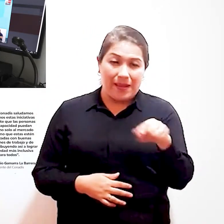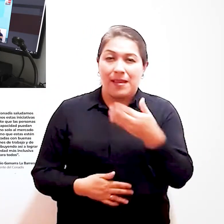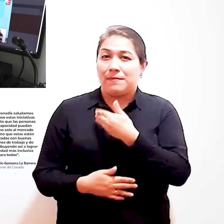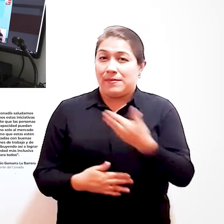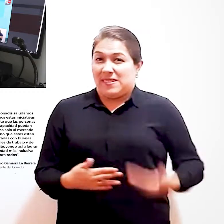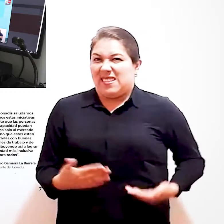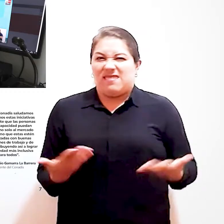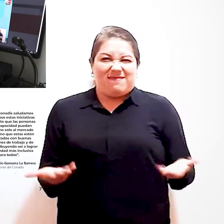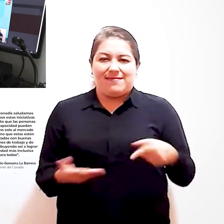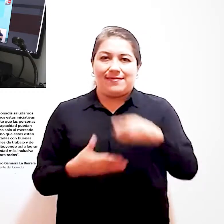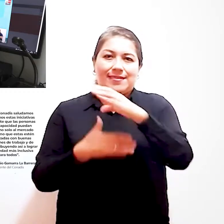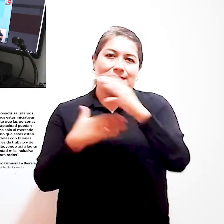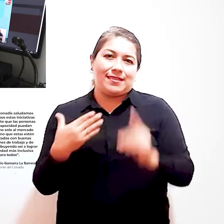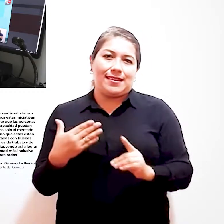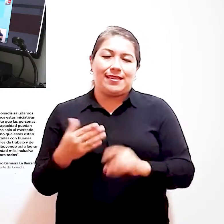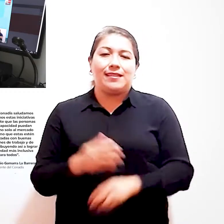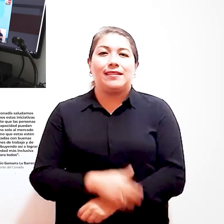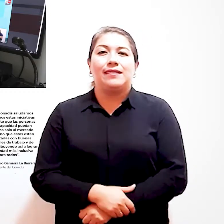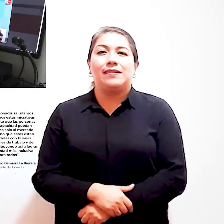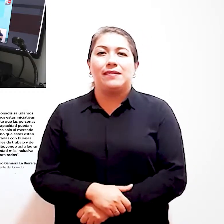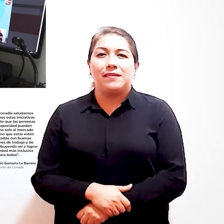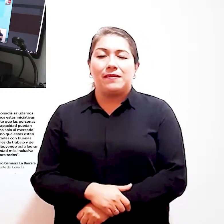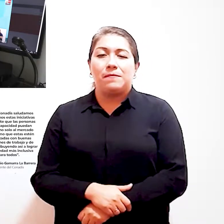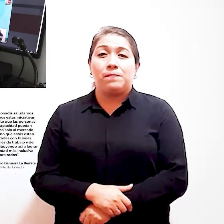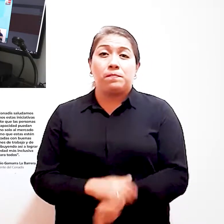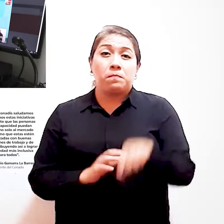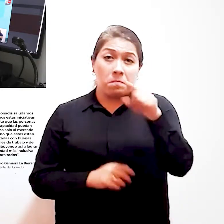La Barrera, presidente del Conadis